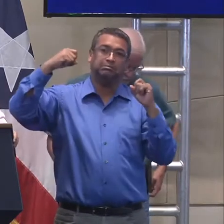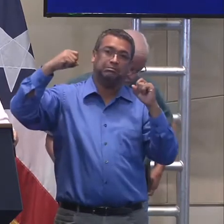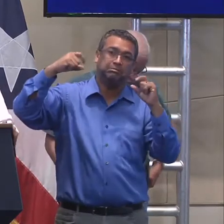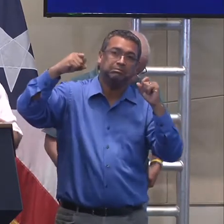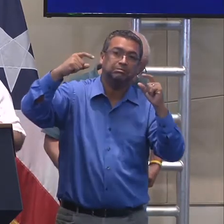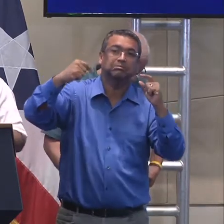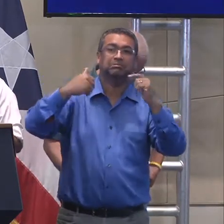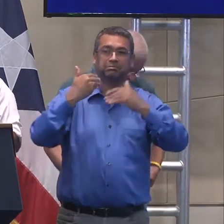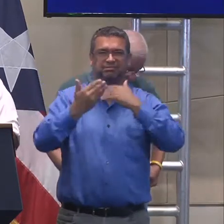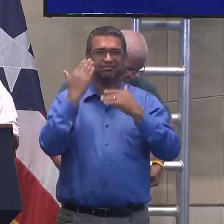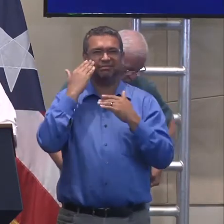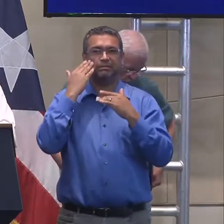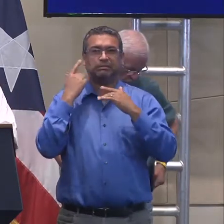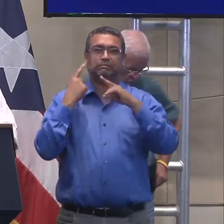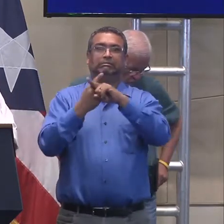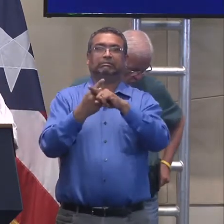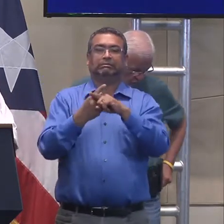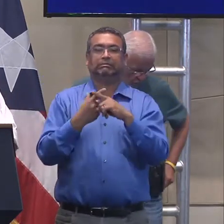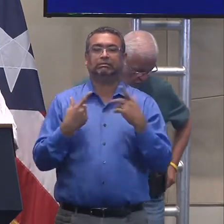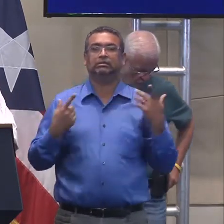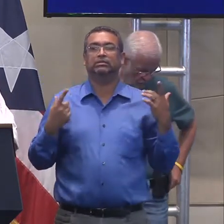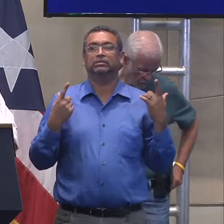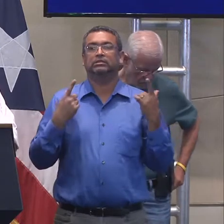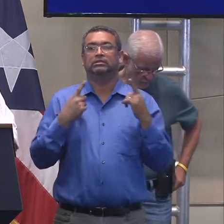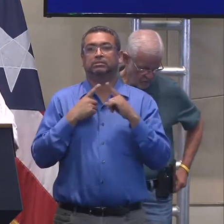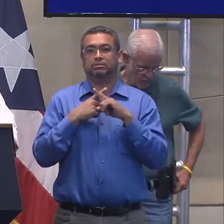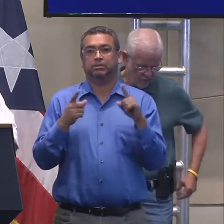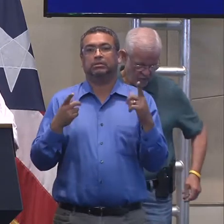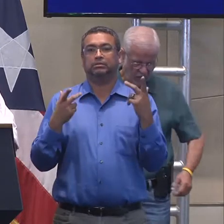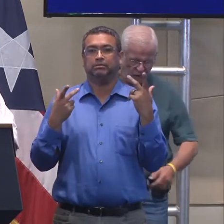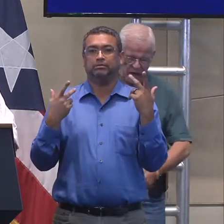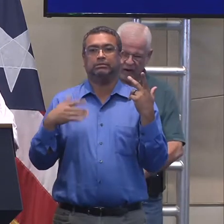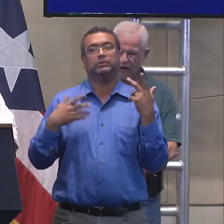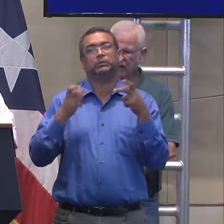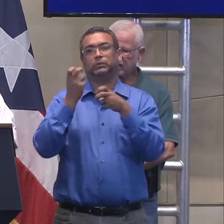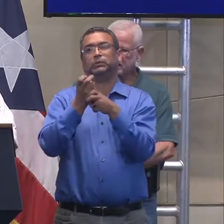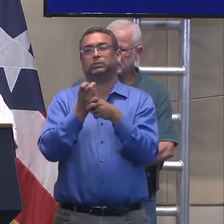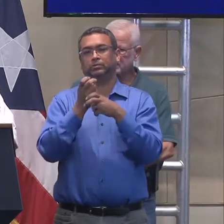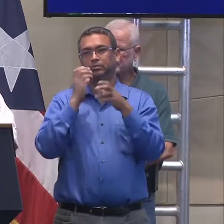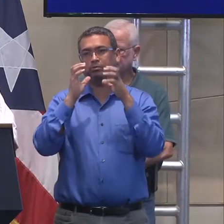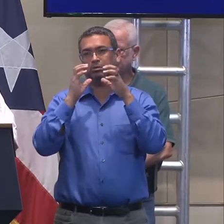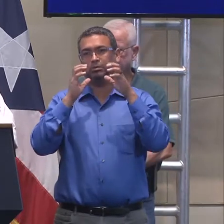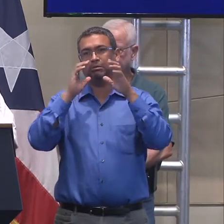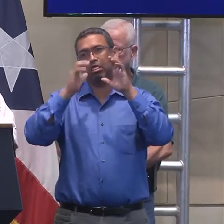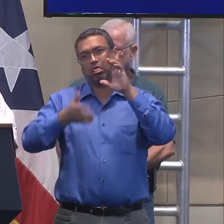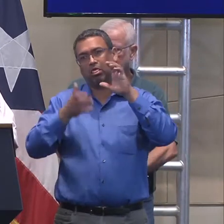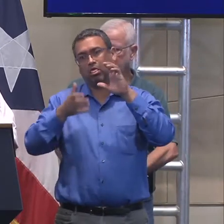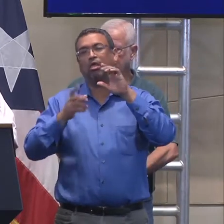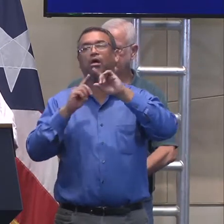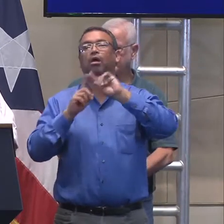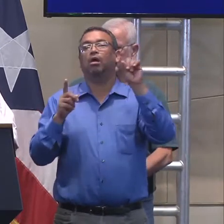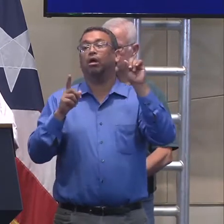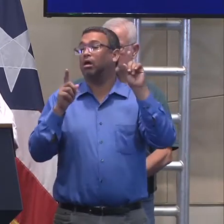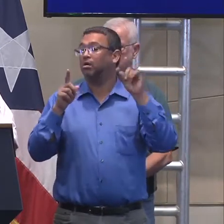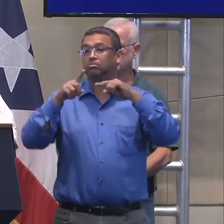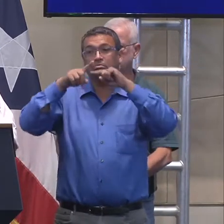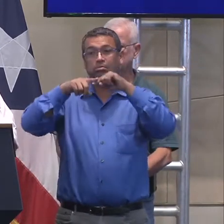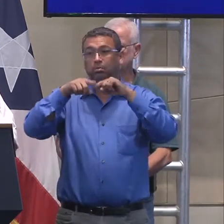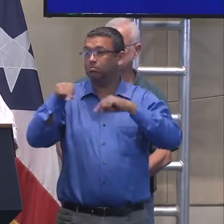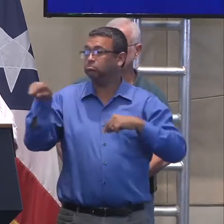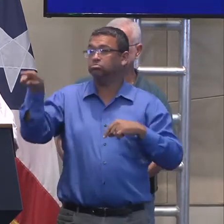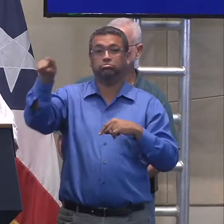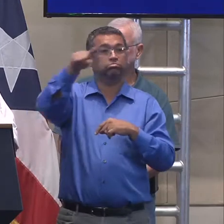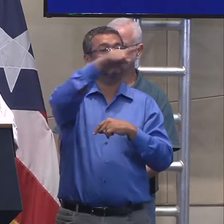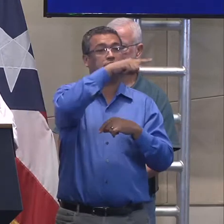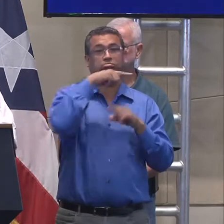algunas áreas. eso, eh, ¿verdad?, esto dificulta un poco más la, la comunicación. Pero, eh, está en todos nosotros, en trabajar